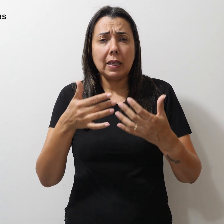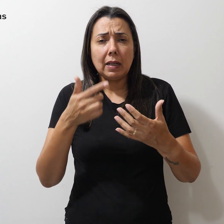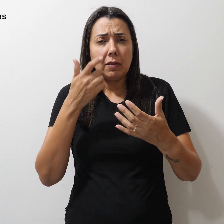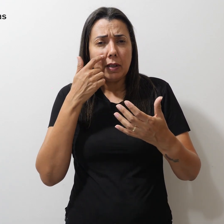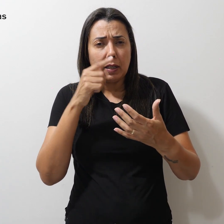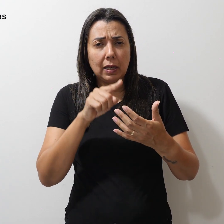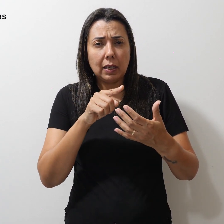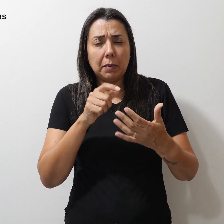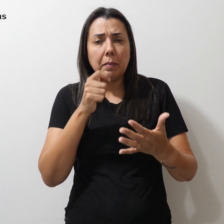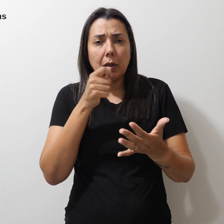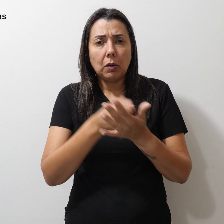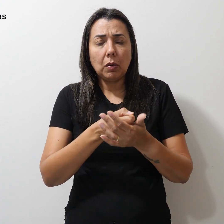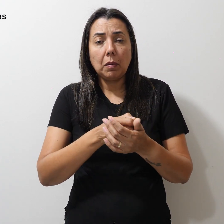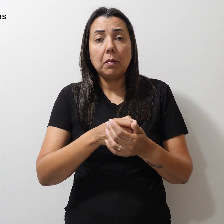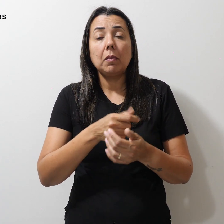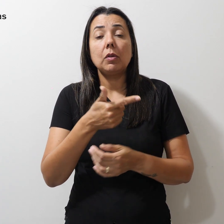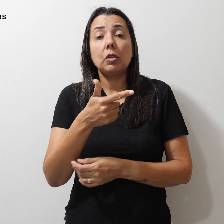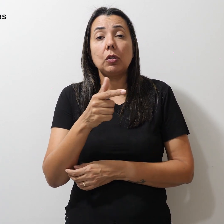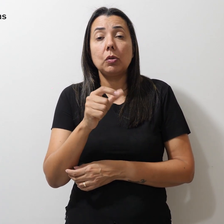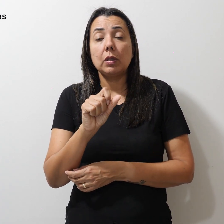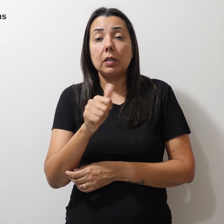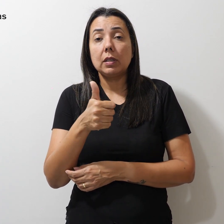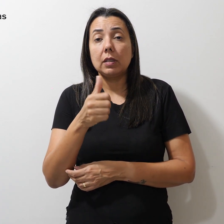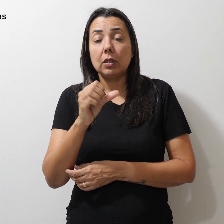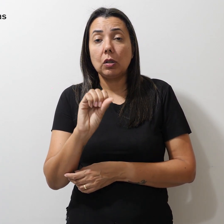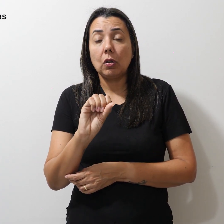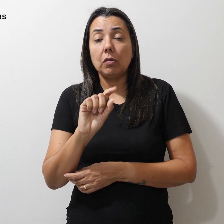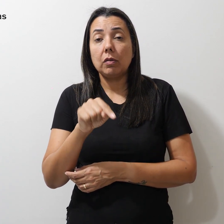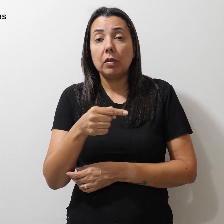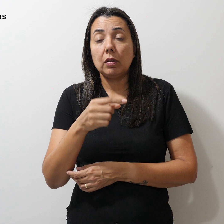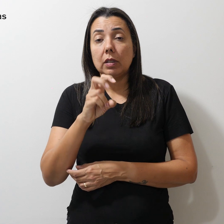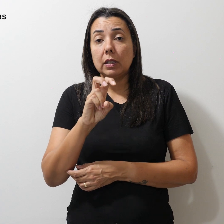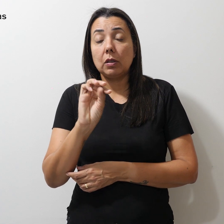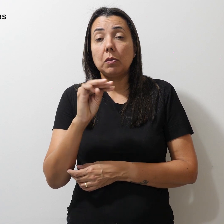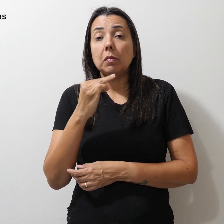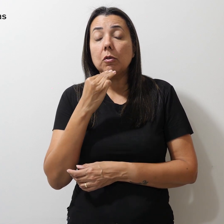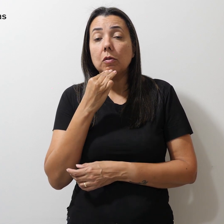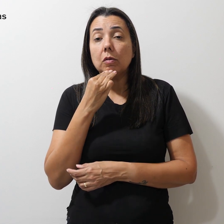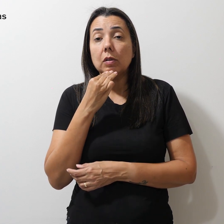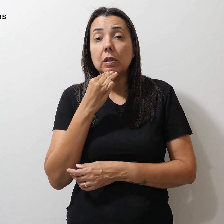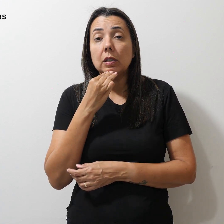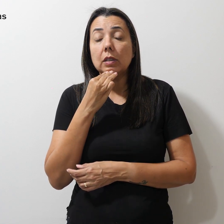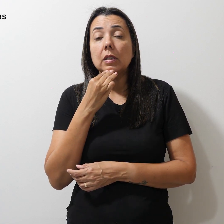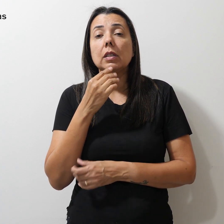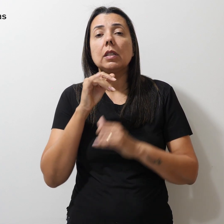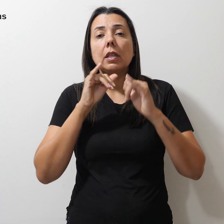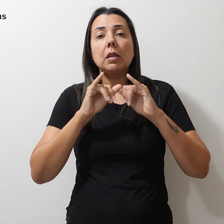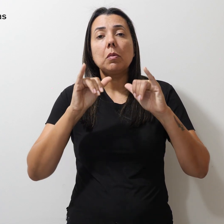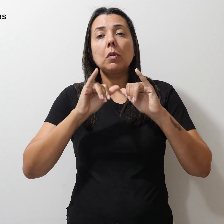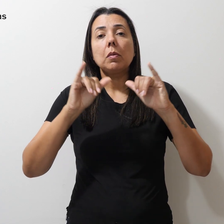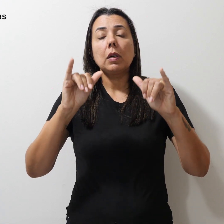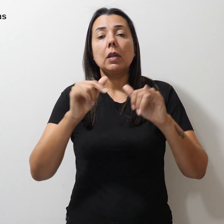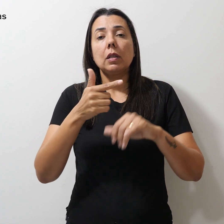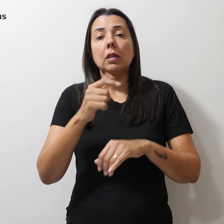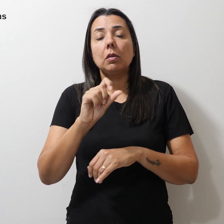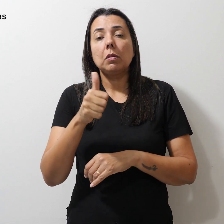pagou mais de R$ 219,5 milhões em propaganda em 2023.